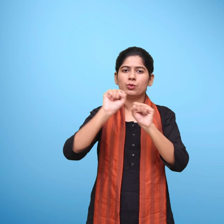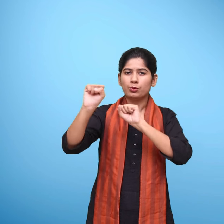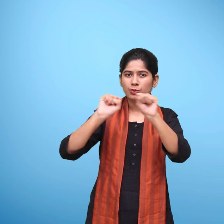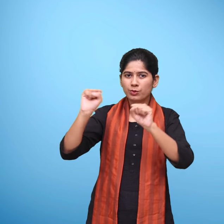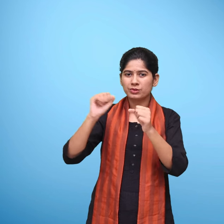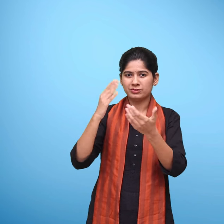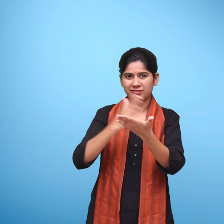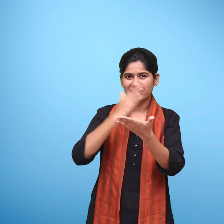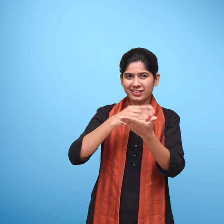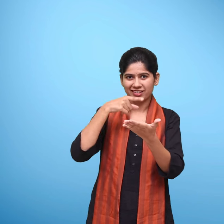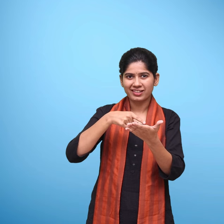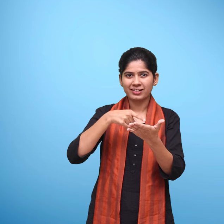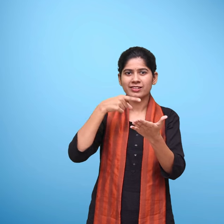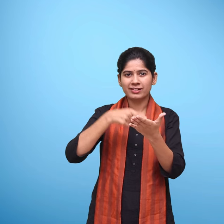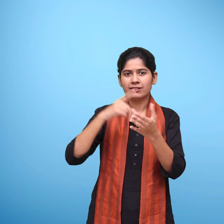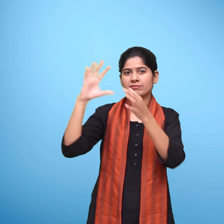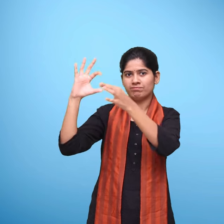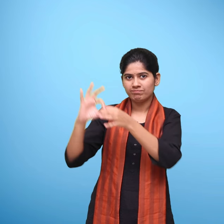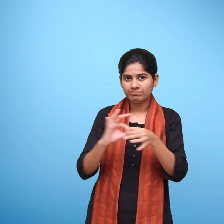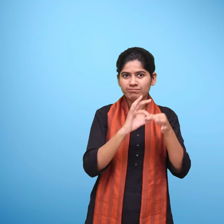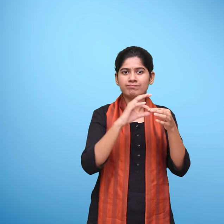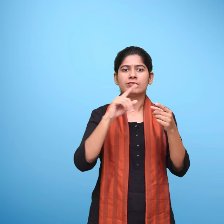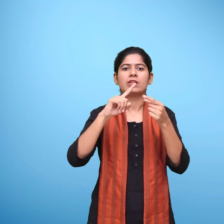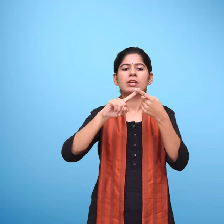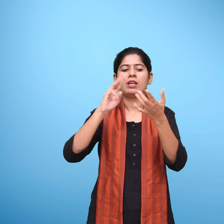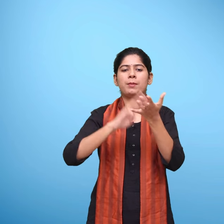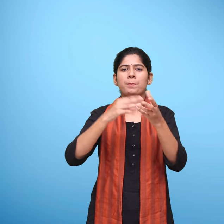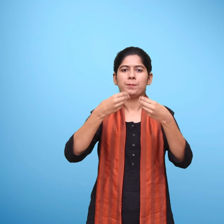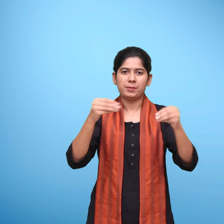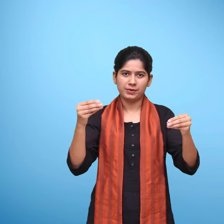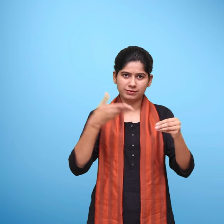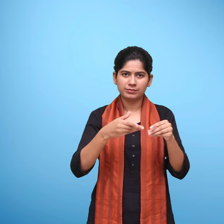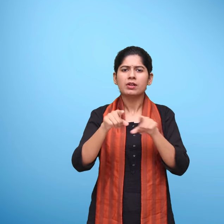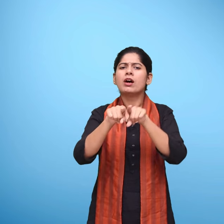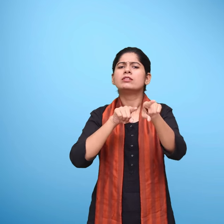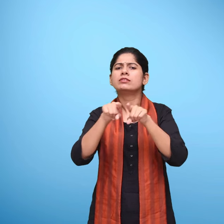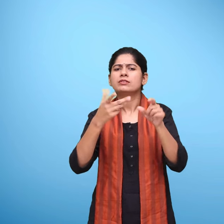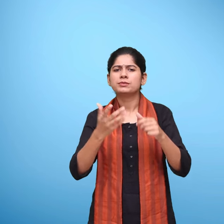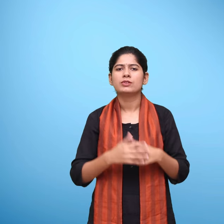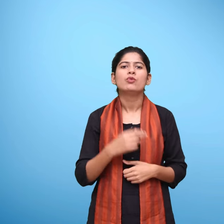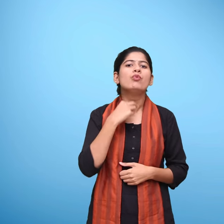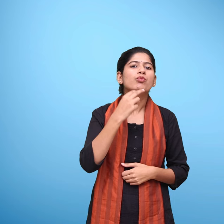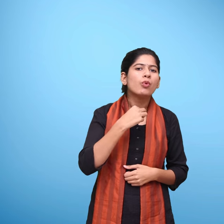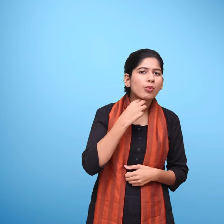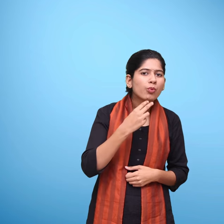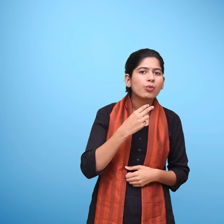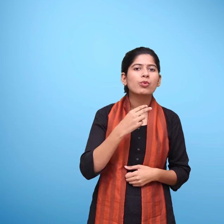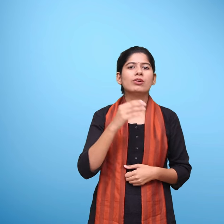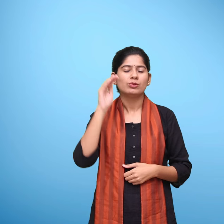यह आपको अध्याय में दिये गए विशयों से समबंधित ई सामगरी जैसे आउडियो, वीडियो, मल्टिमीडिया,